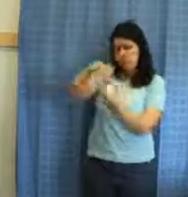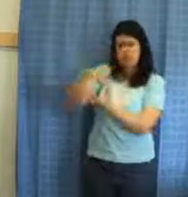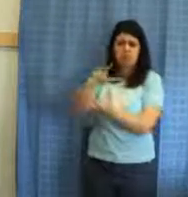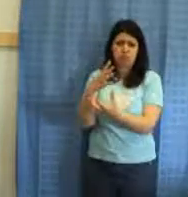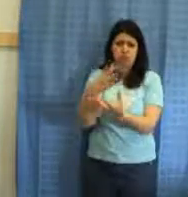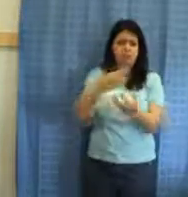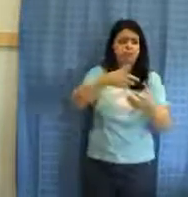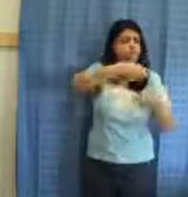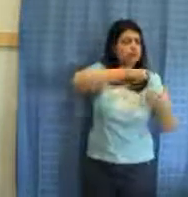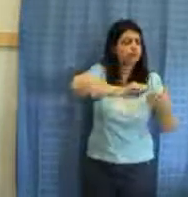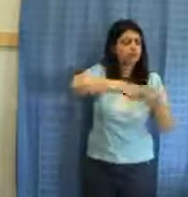attaccati i piccioni.